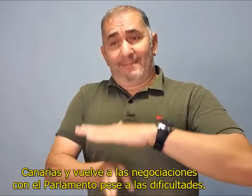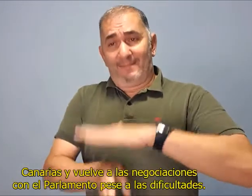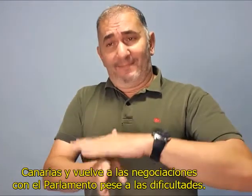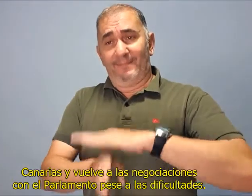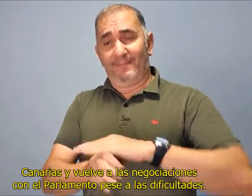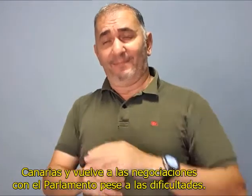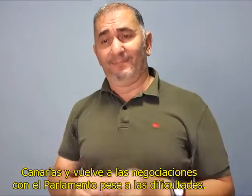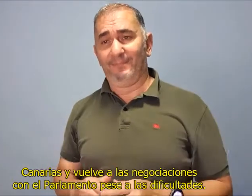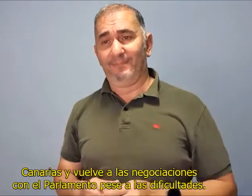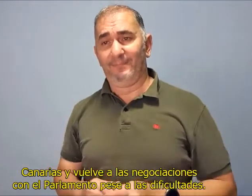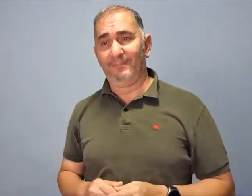dificultades.